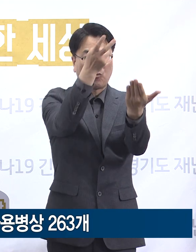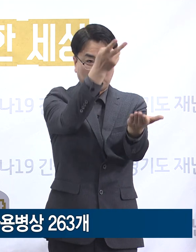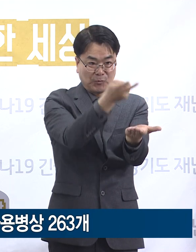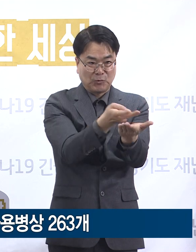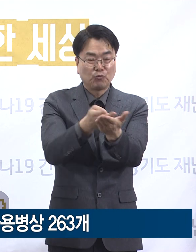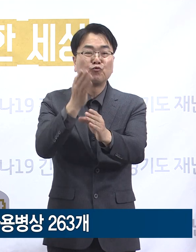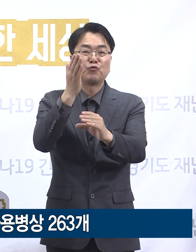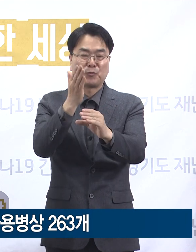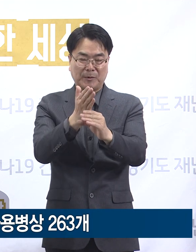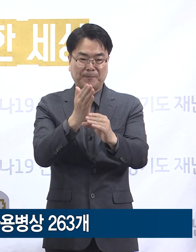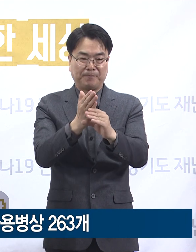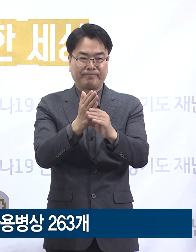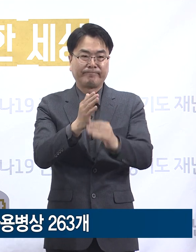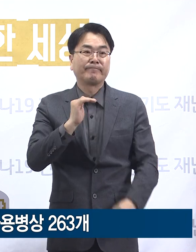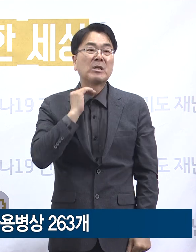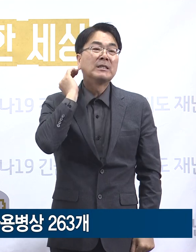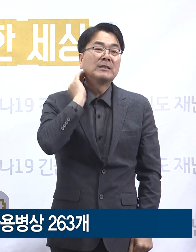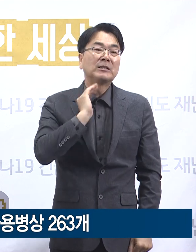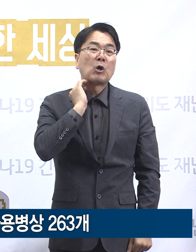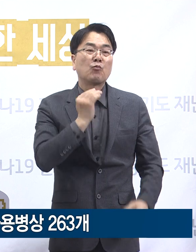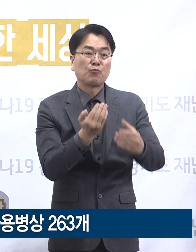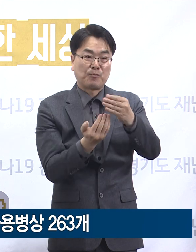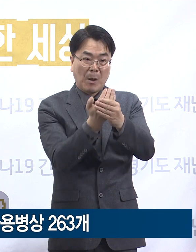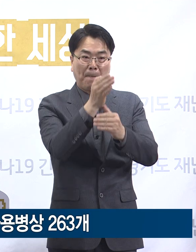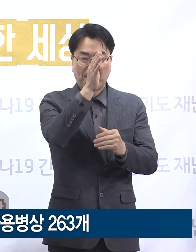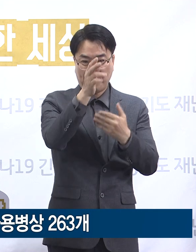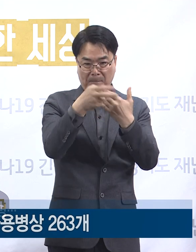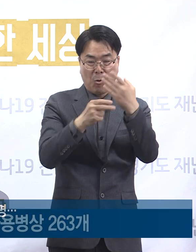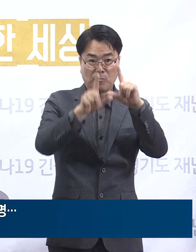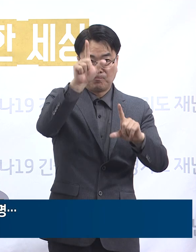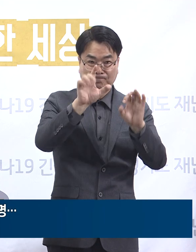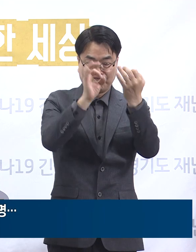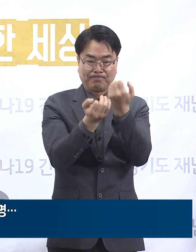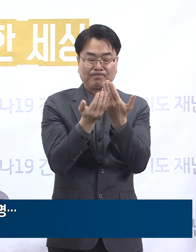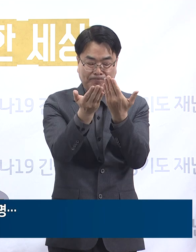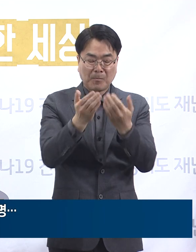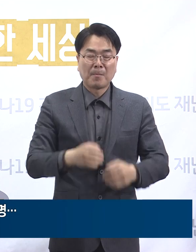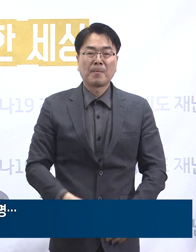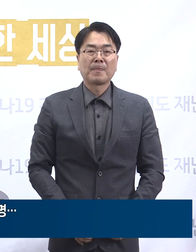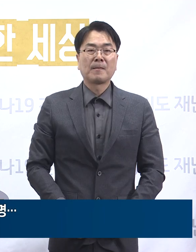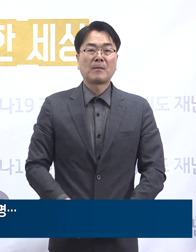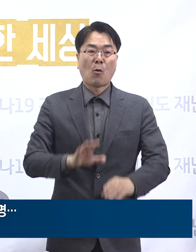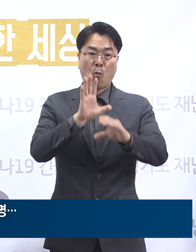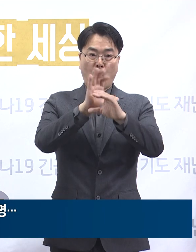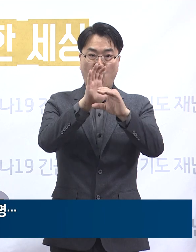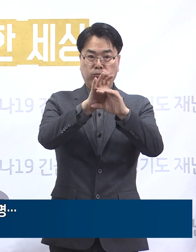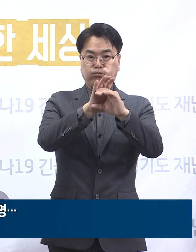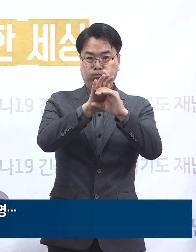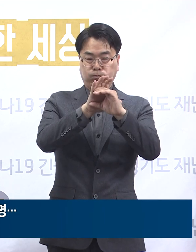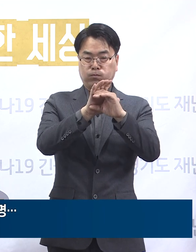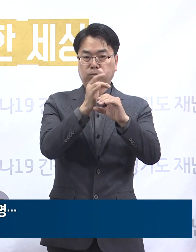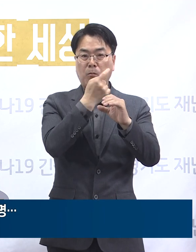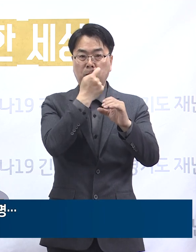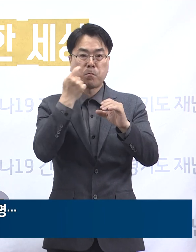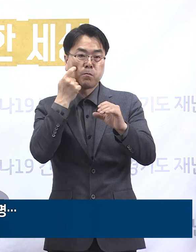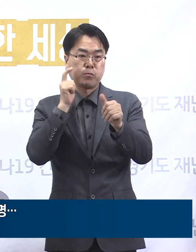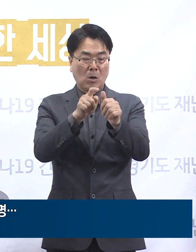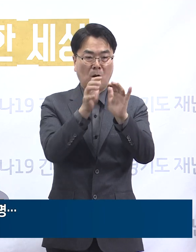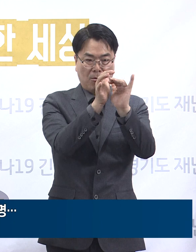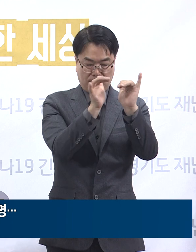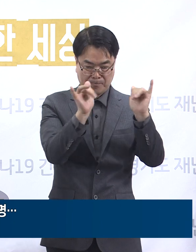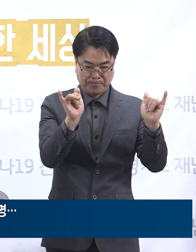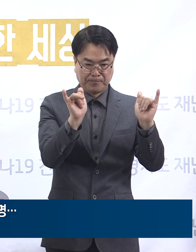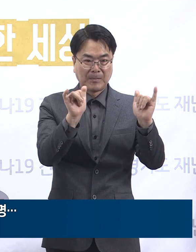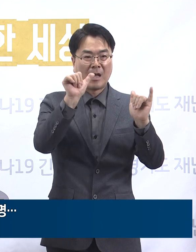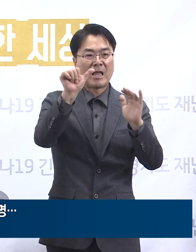의정부 성무병원 확진 상황에 대해 말씀드리겠습니다. 의정부 성무병원 관련 코로나19 확진자는 지난 월요일 브리핑